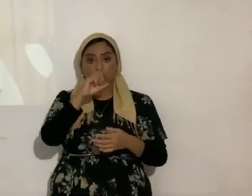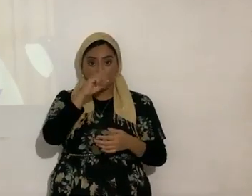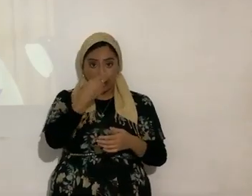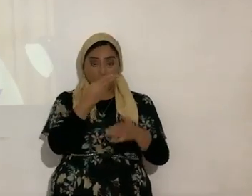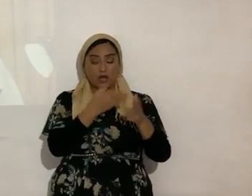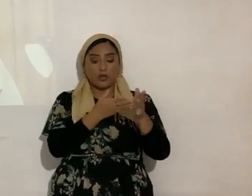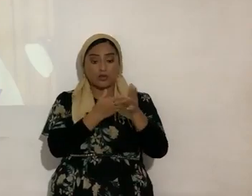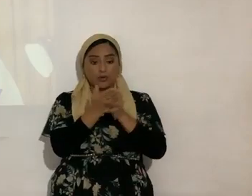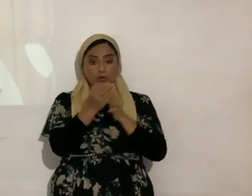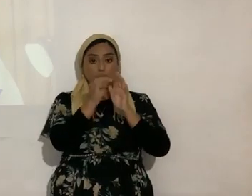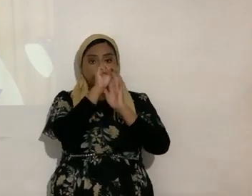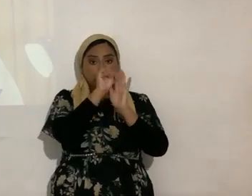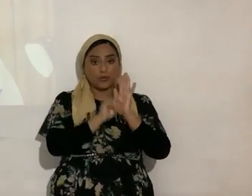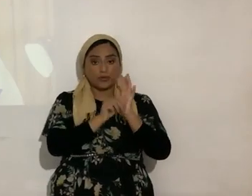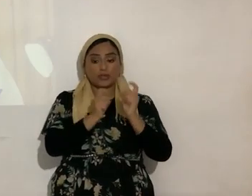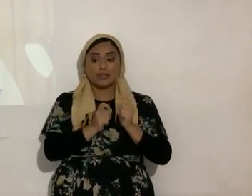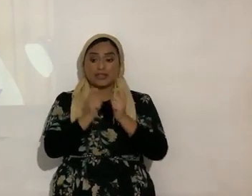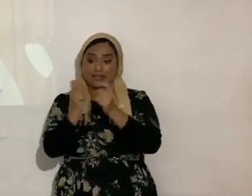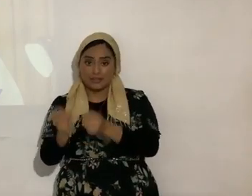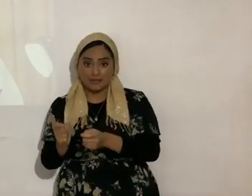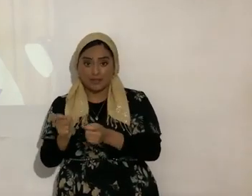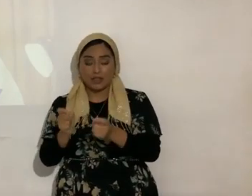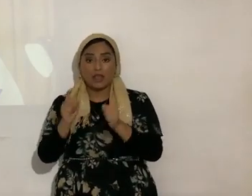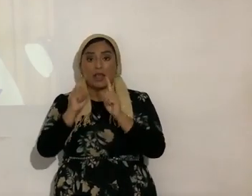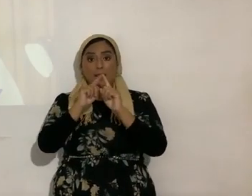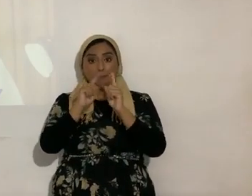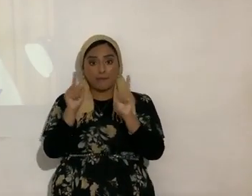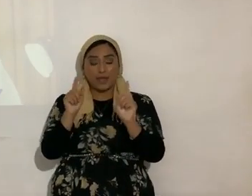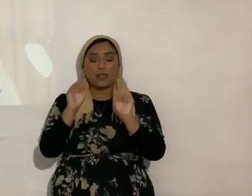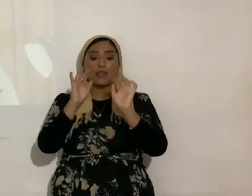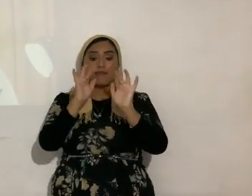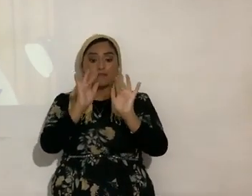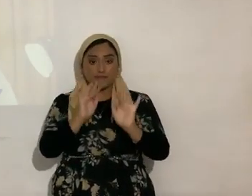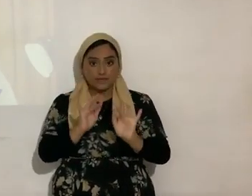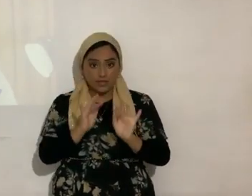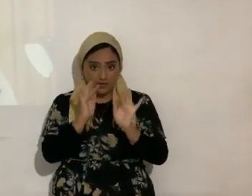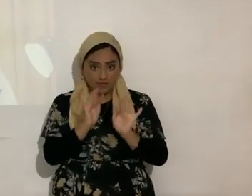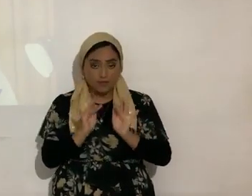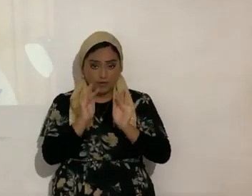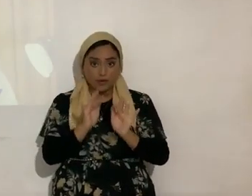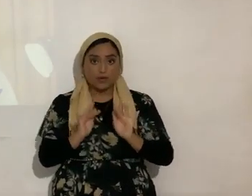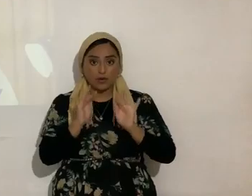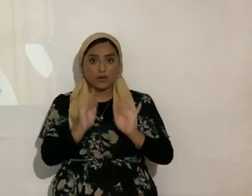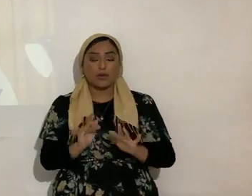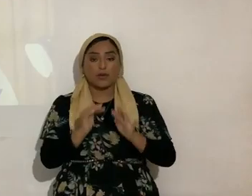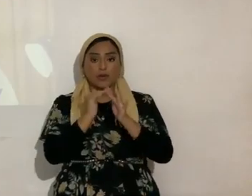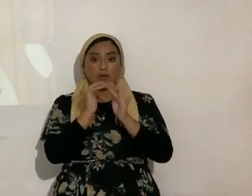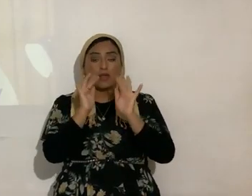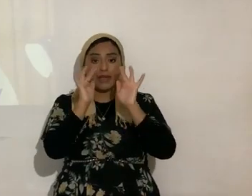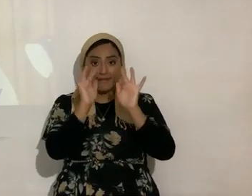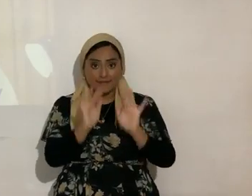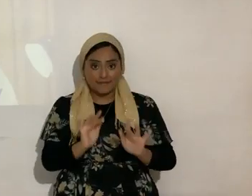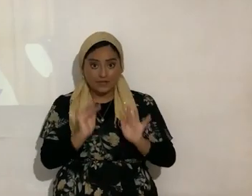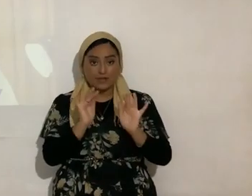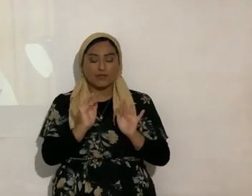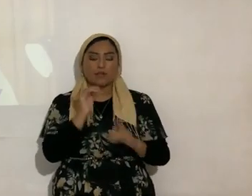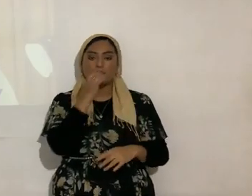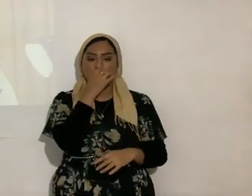fue dada pero el favor inmerecido anótenlo pero el